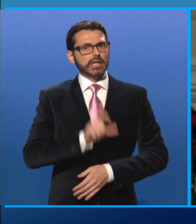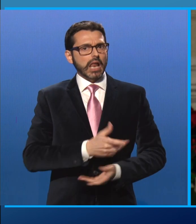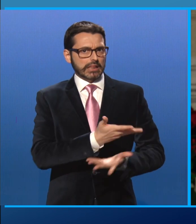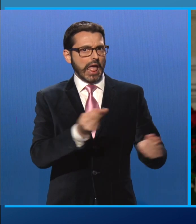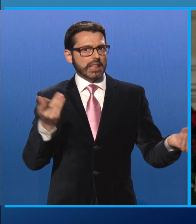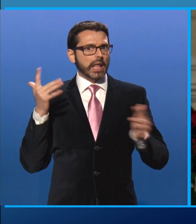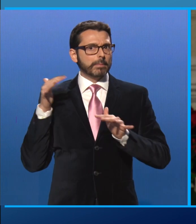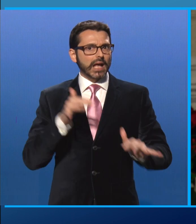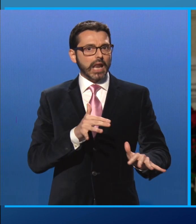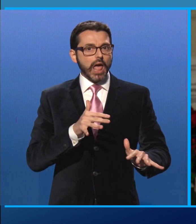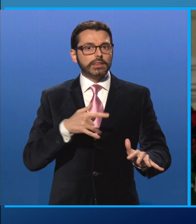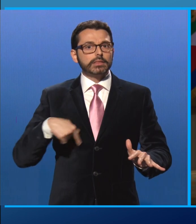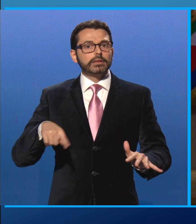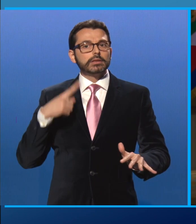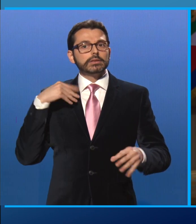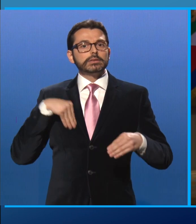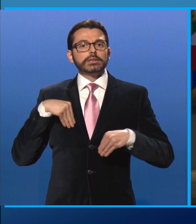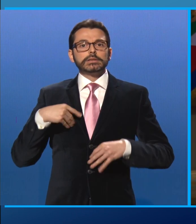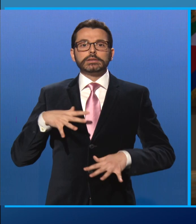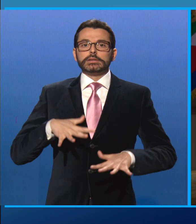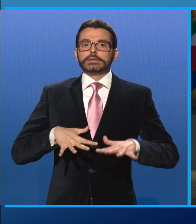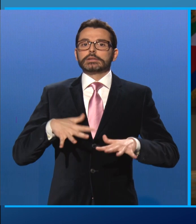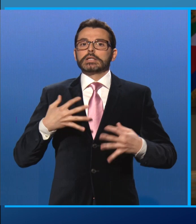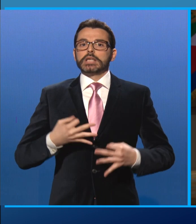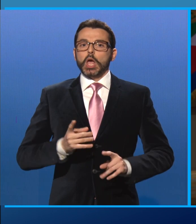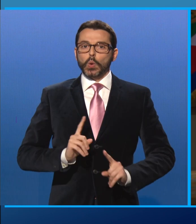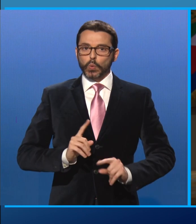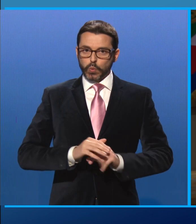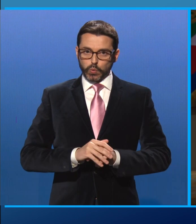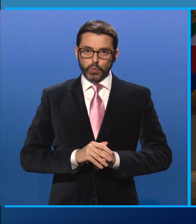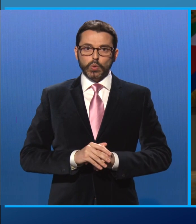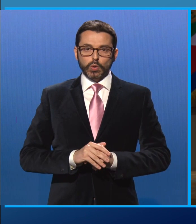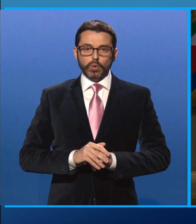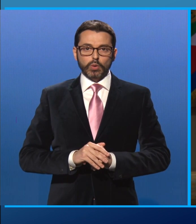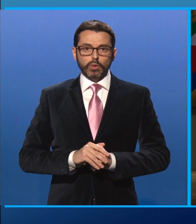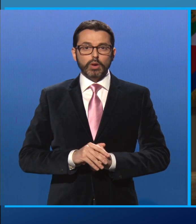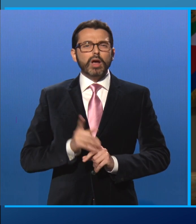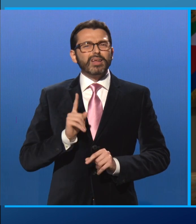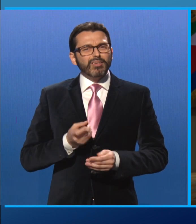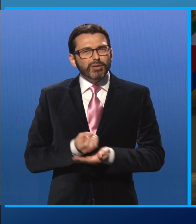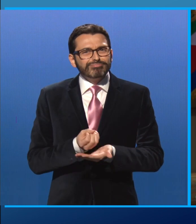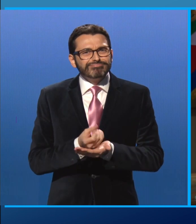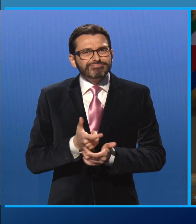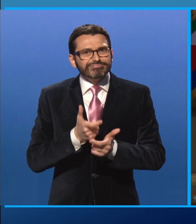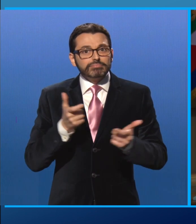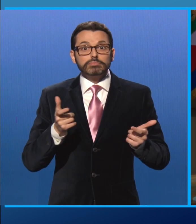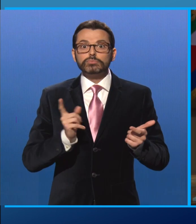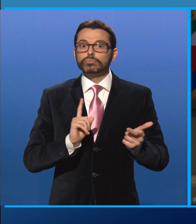ha accresciuto un senso di insicurezza. È uno stato d'animo che non va alimentato, diffondendo allarmi